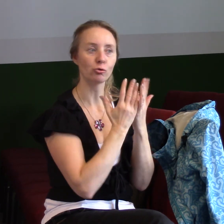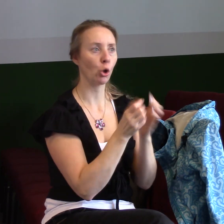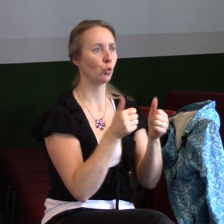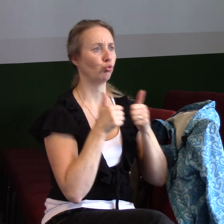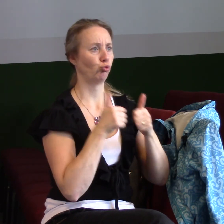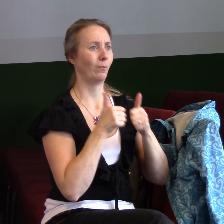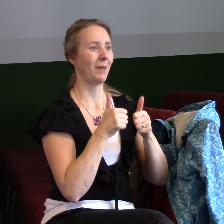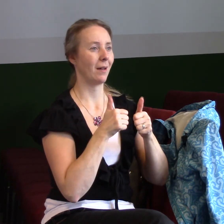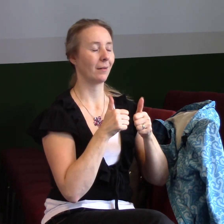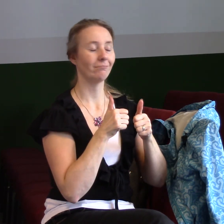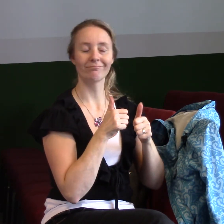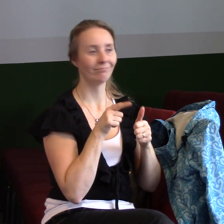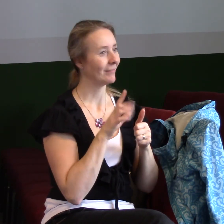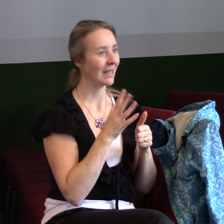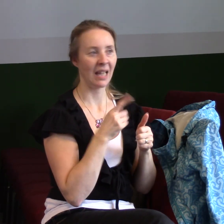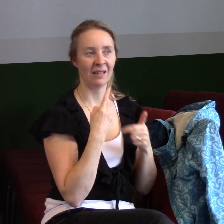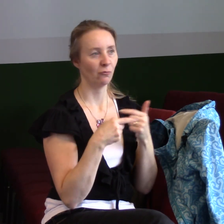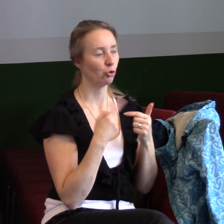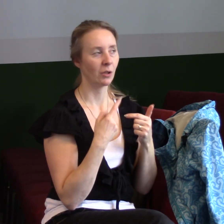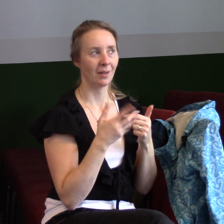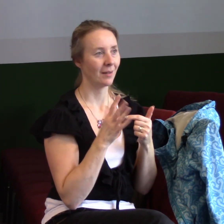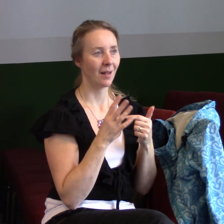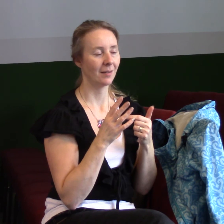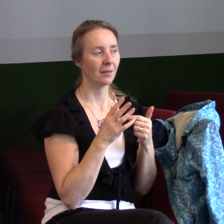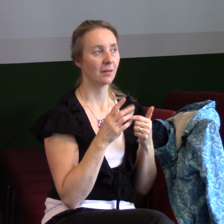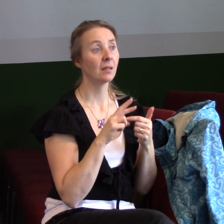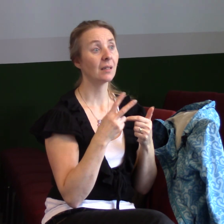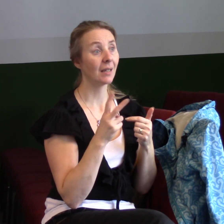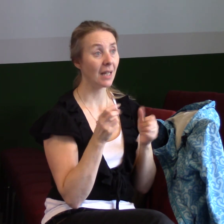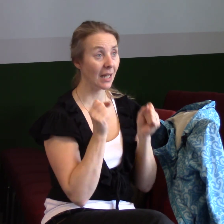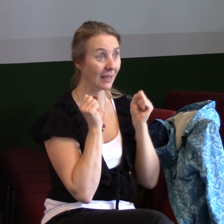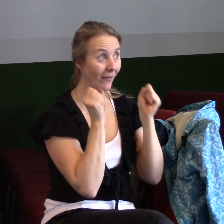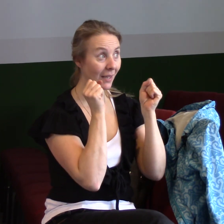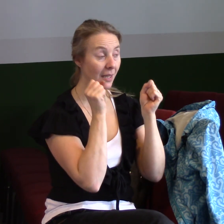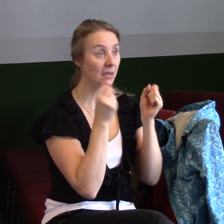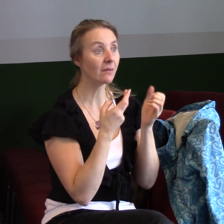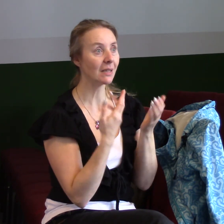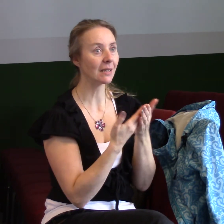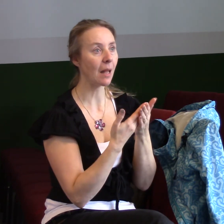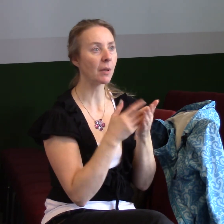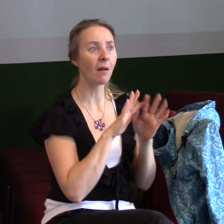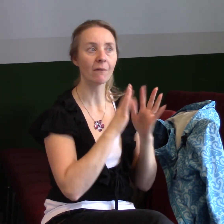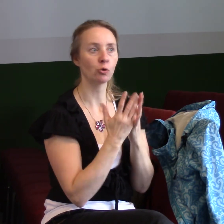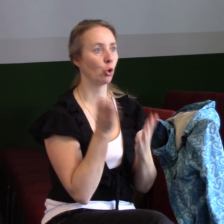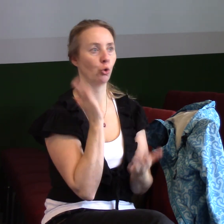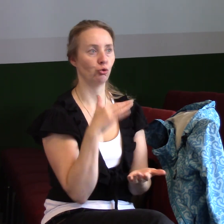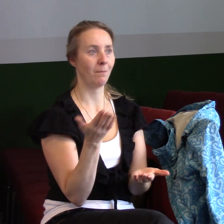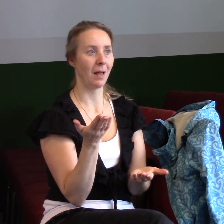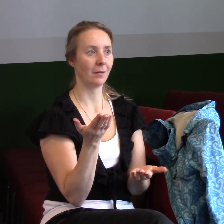Ale to tak není vždycky. Někdy vítězství je to, když je všechno špatně. Tak